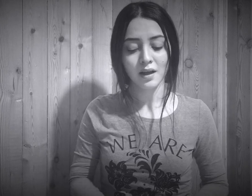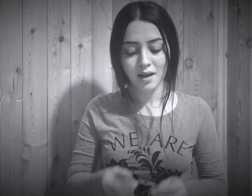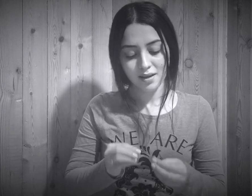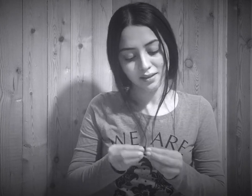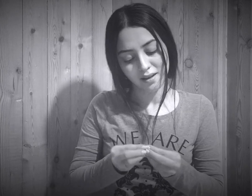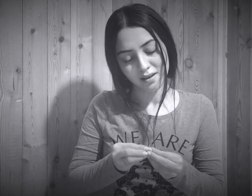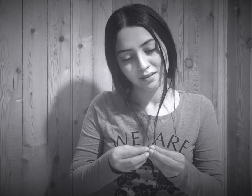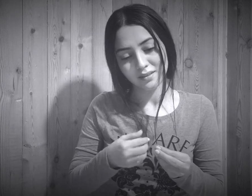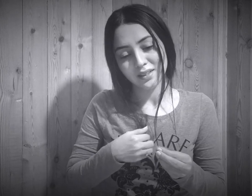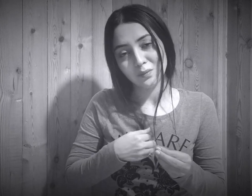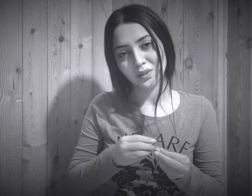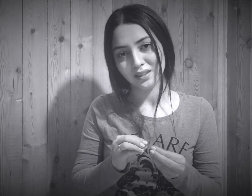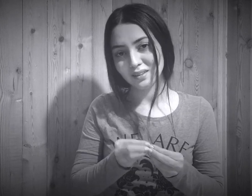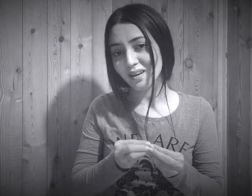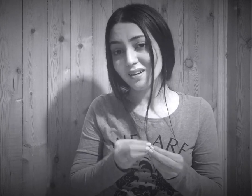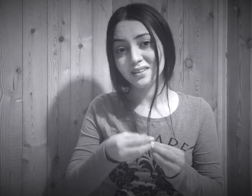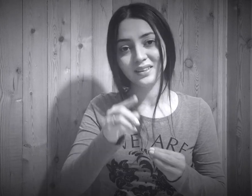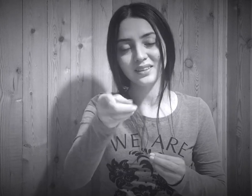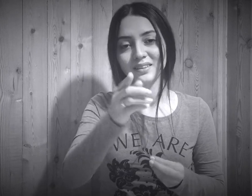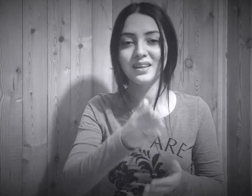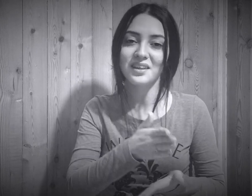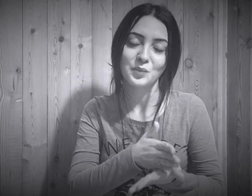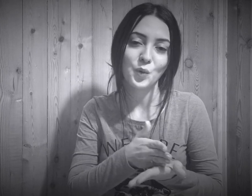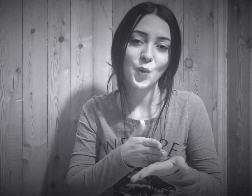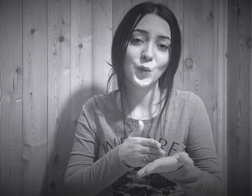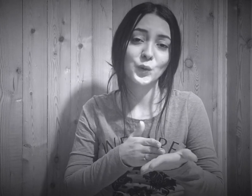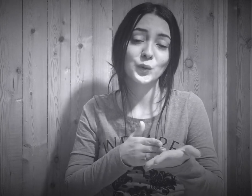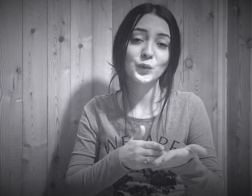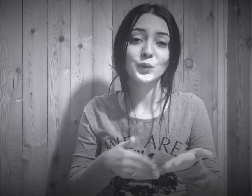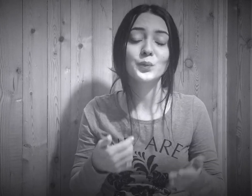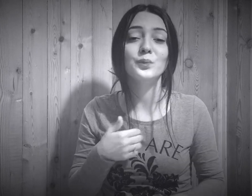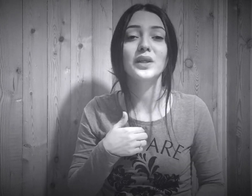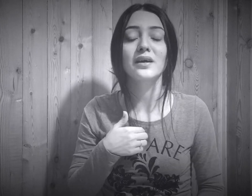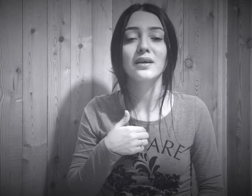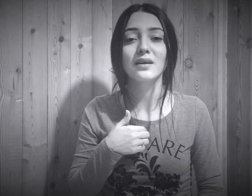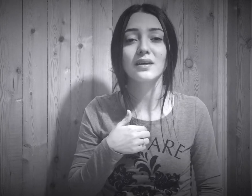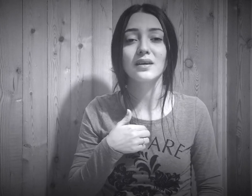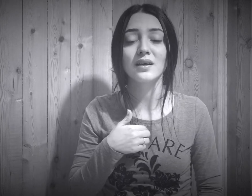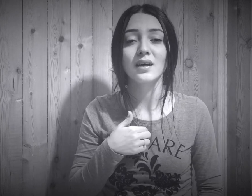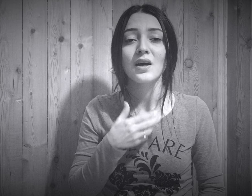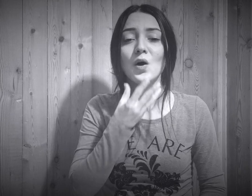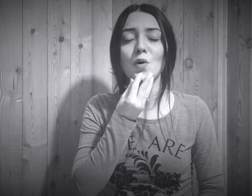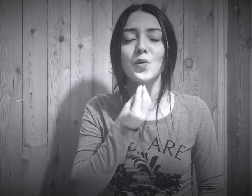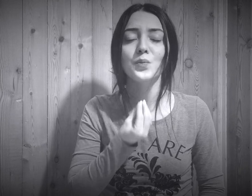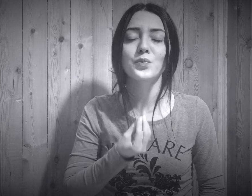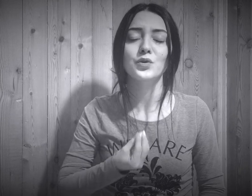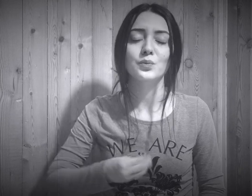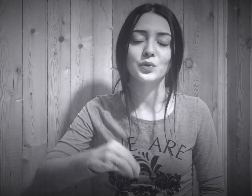Derdimi derdinle böldüm de ömrümü